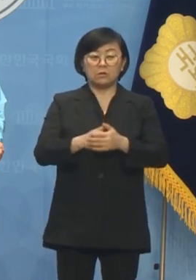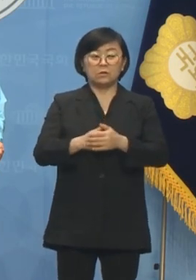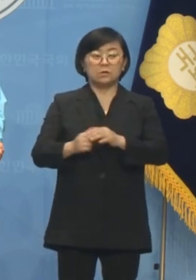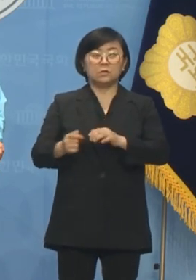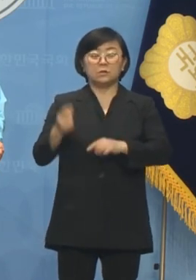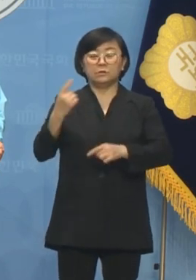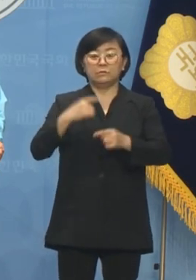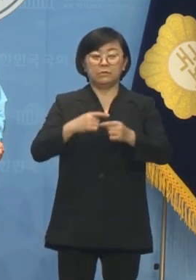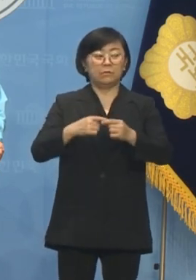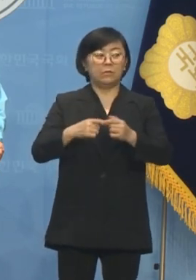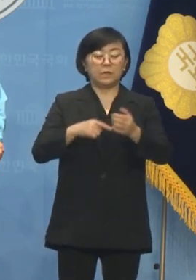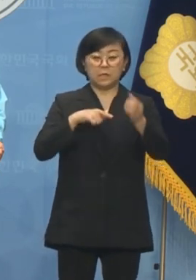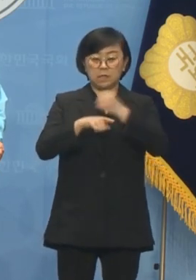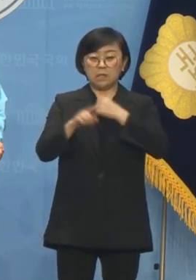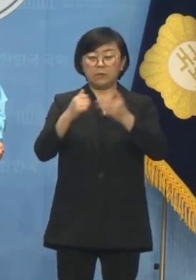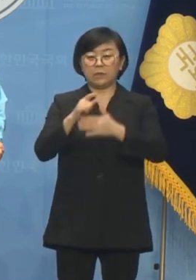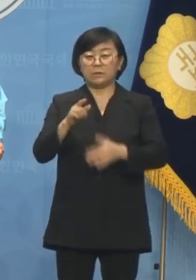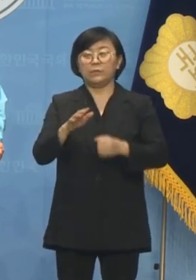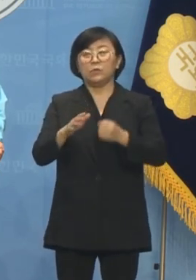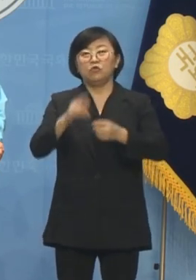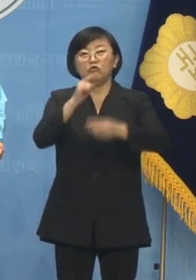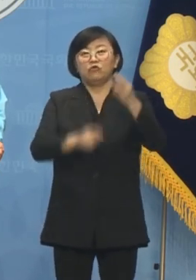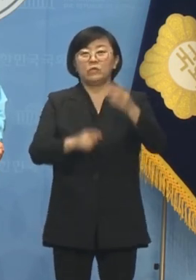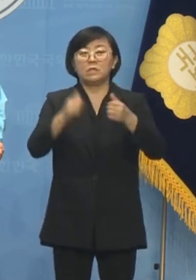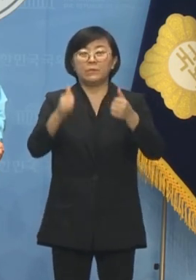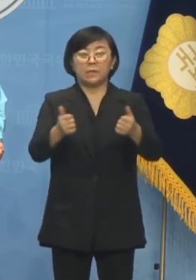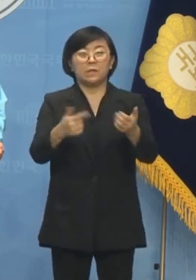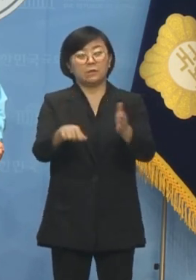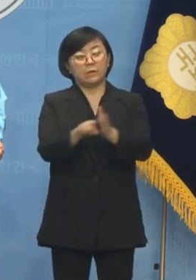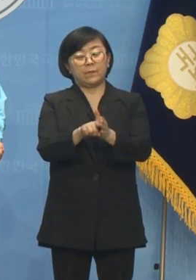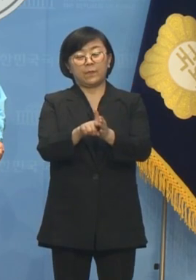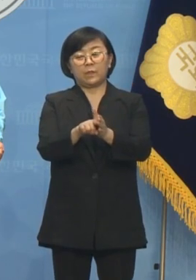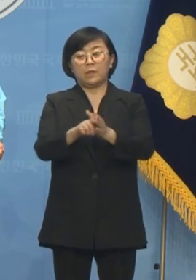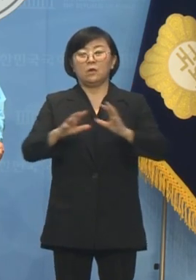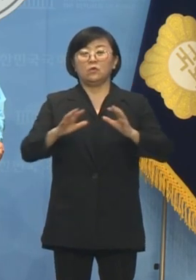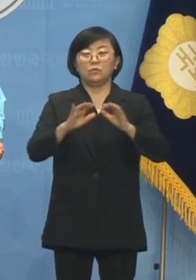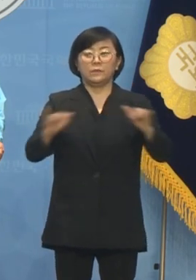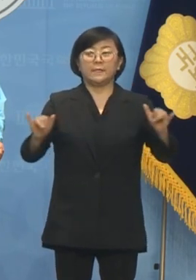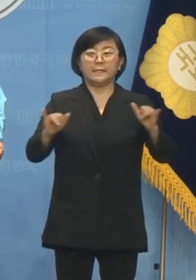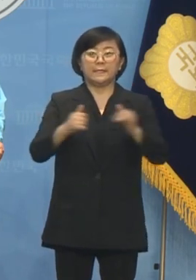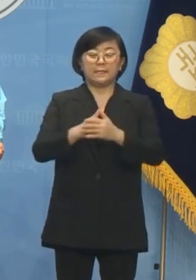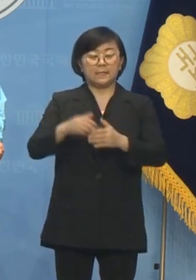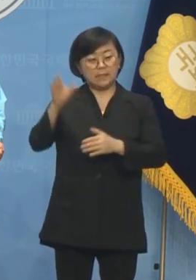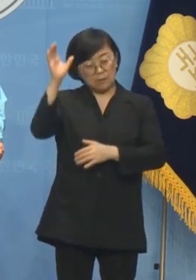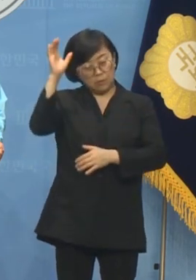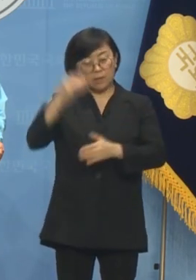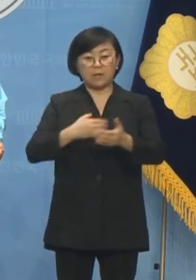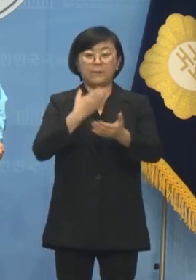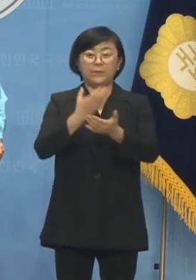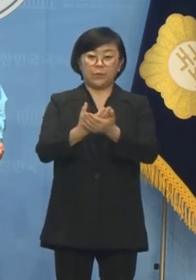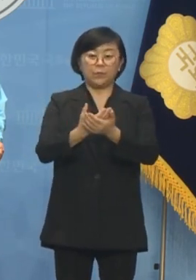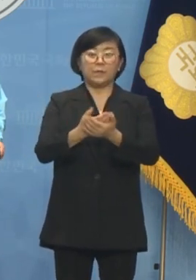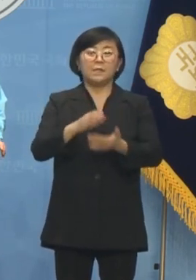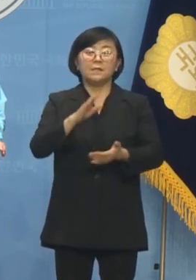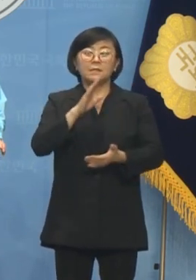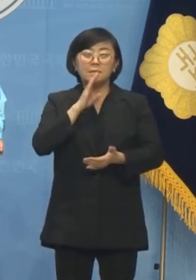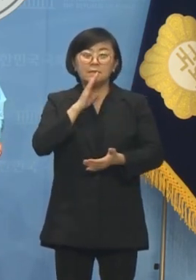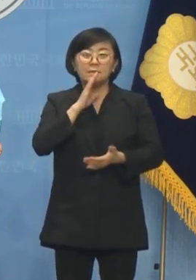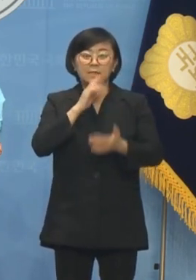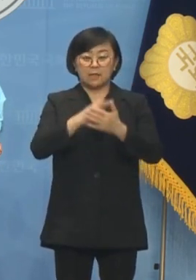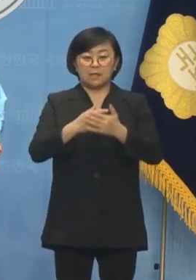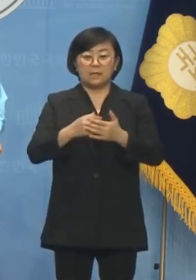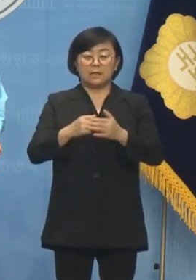단일후보의 승리를 통해 윤석열을 심판하고자 했던 국민들의 기대와 감동에 찬물을 끼웠낸